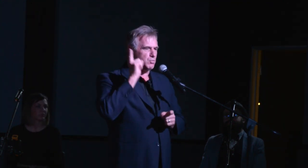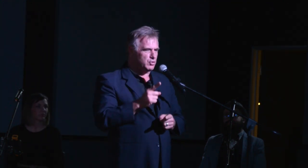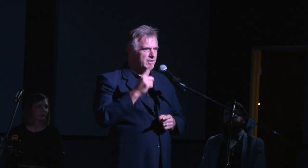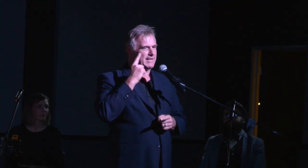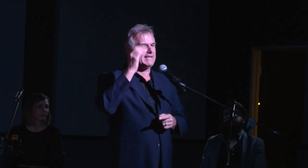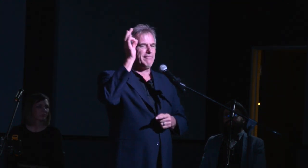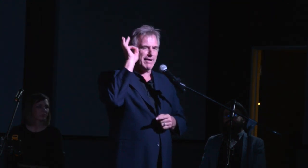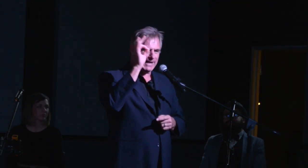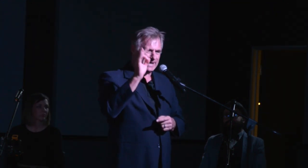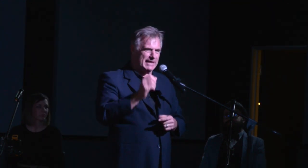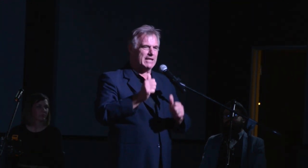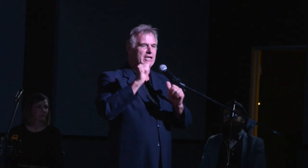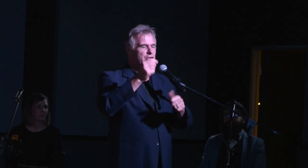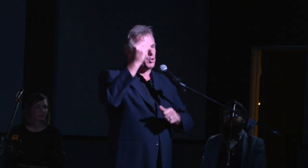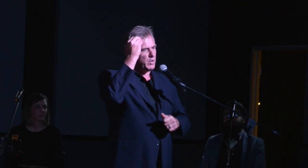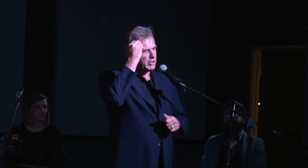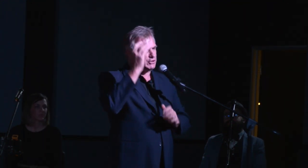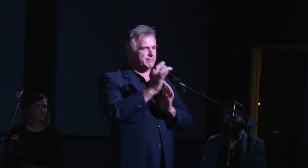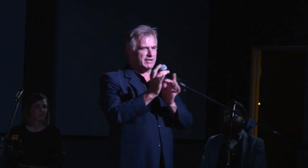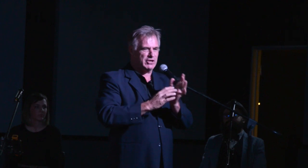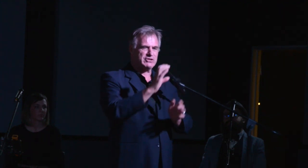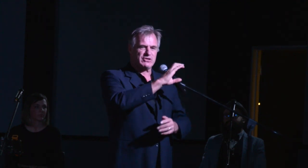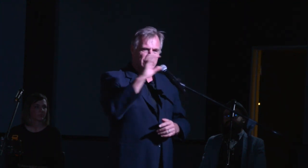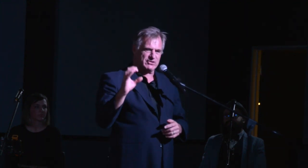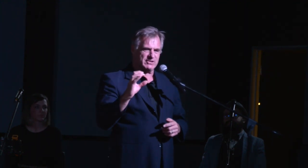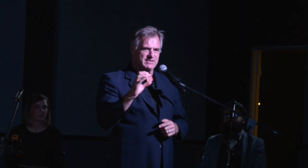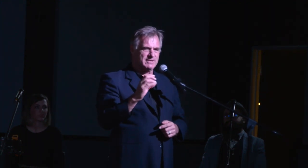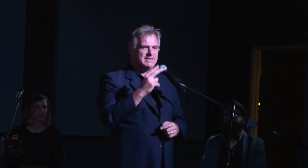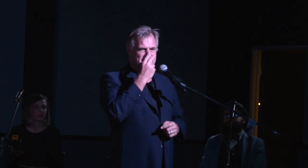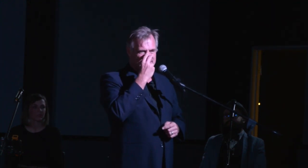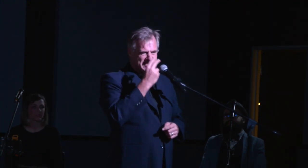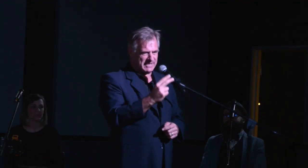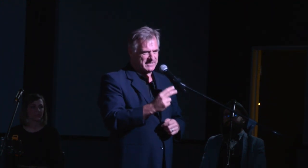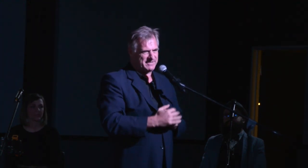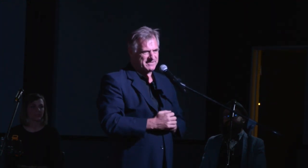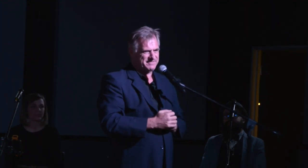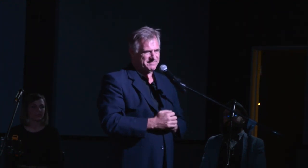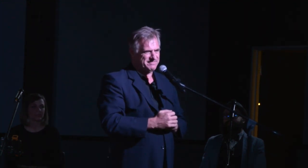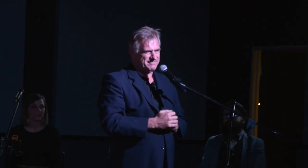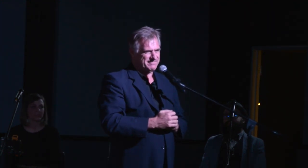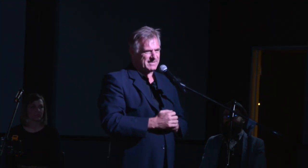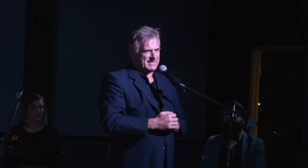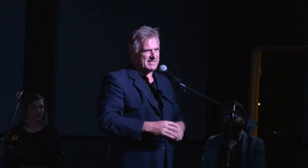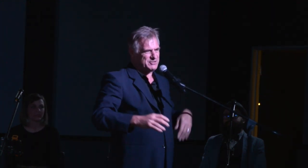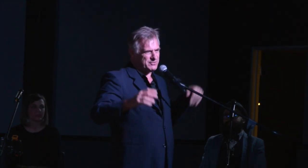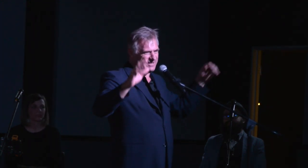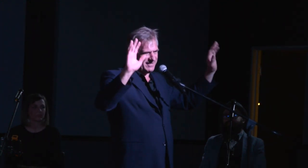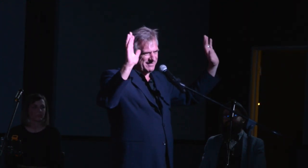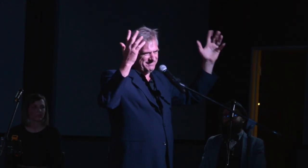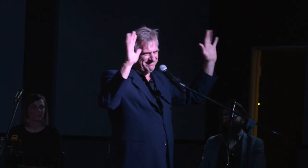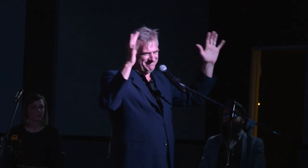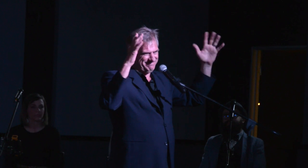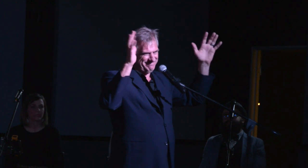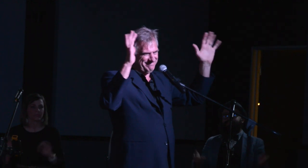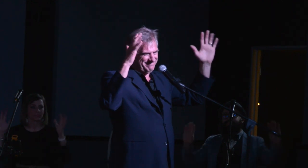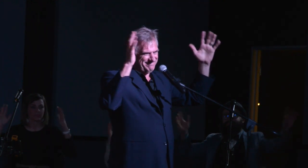moet die evangelie, die goeie nieuws van Jezus Christus, sien. En dit is hoe ons aan